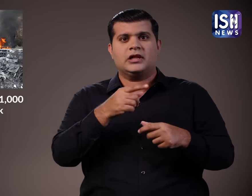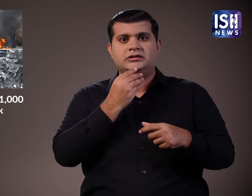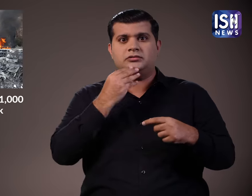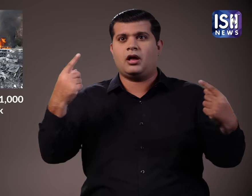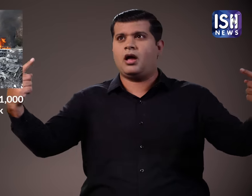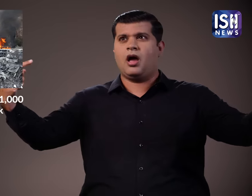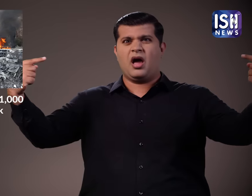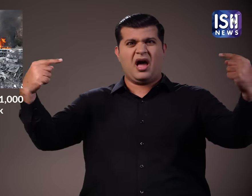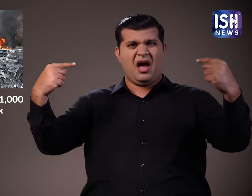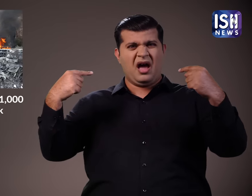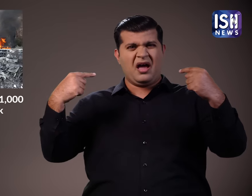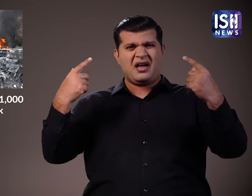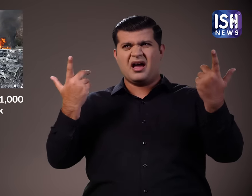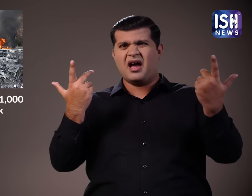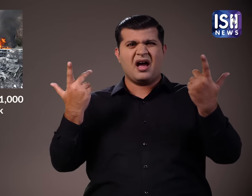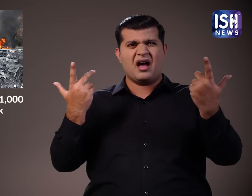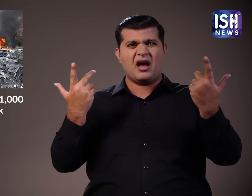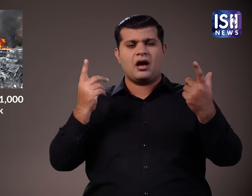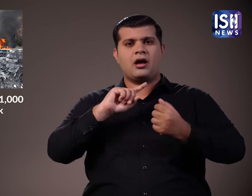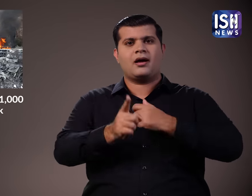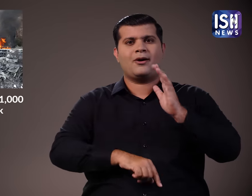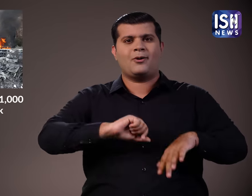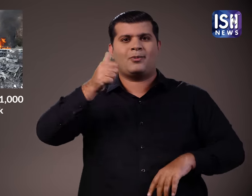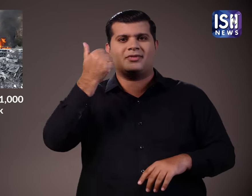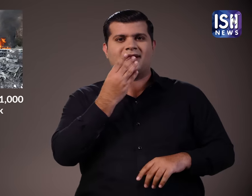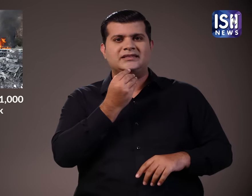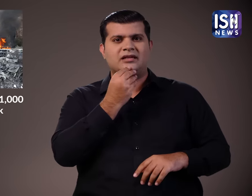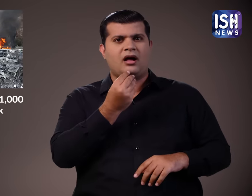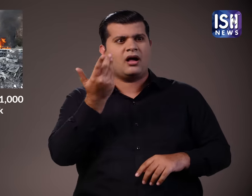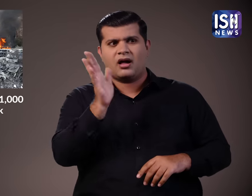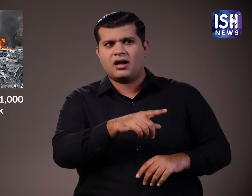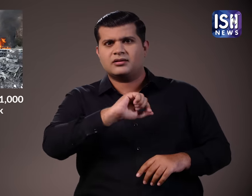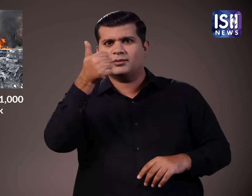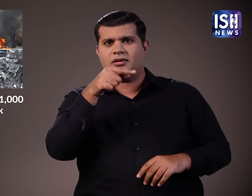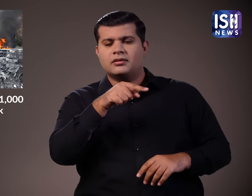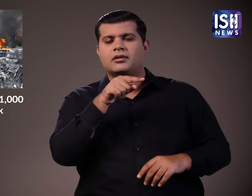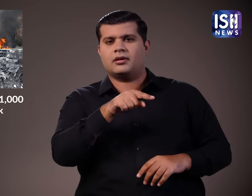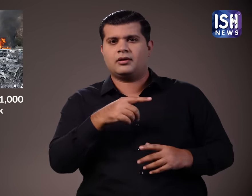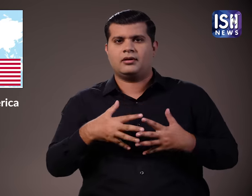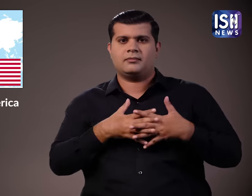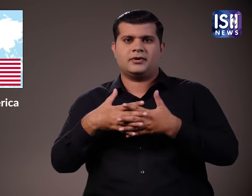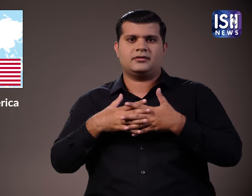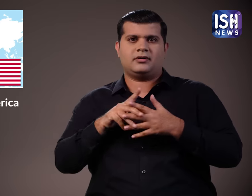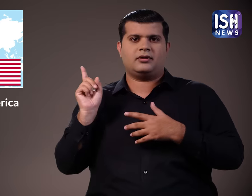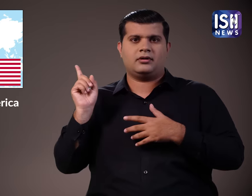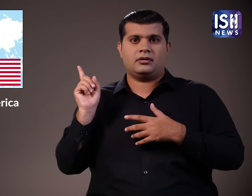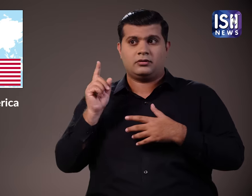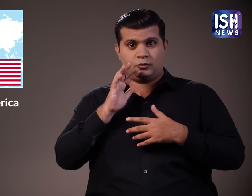था। अंत में अमेरिका की मदद से इसराइल की जीत हुई। क्या